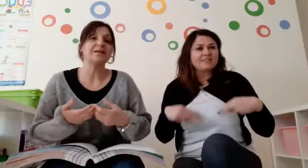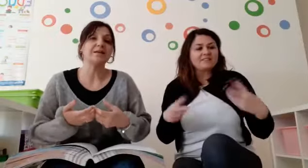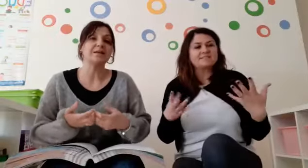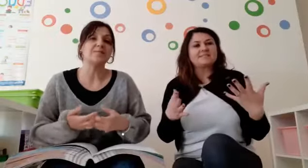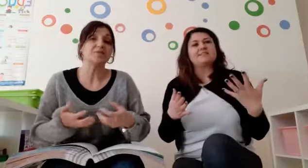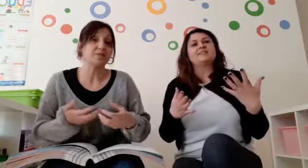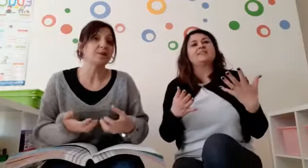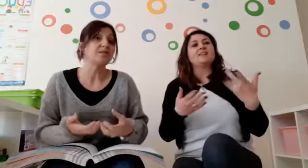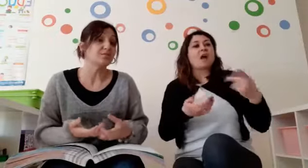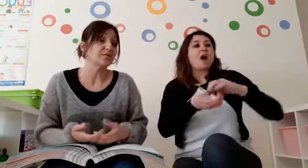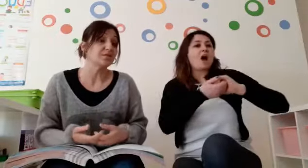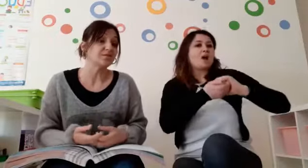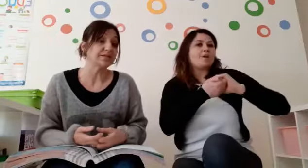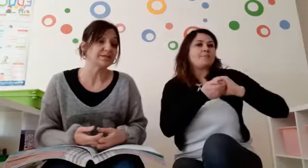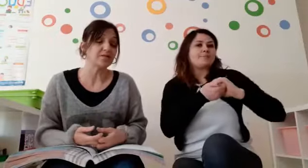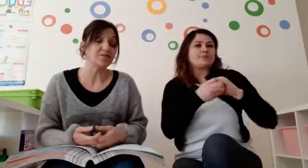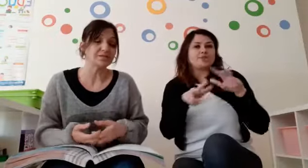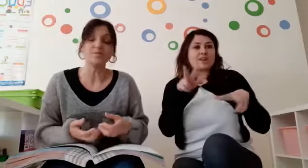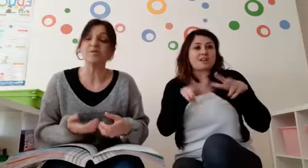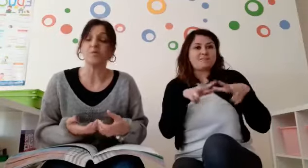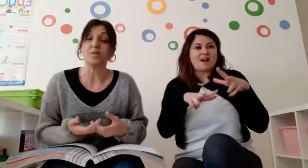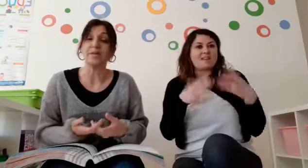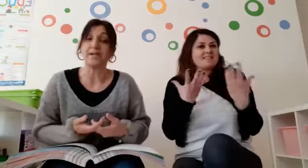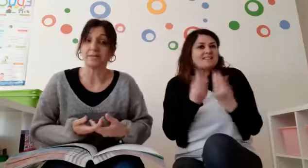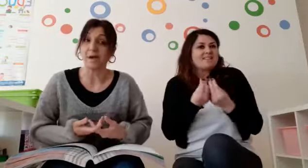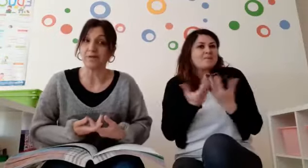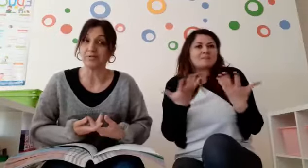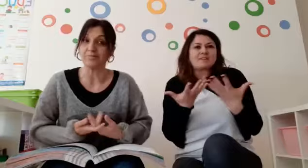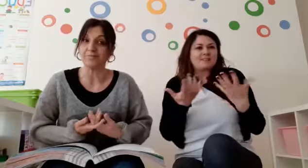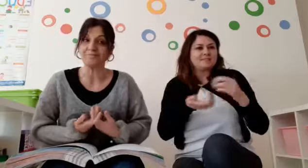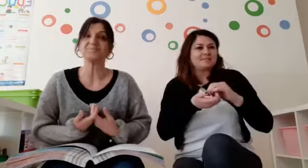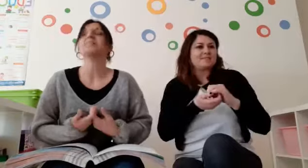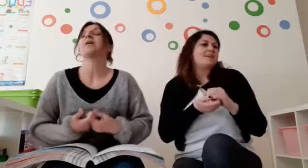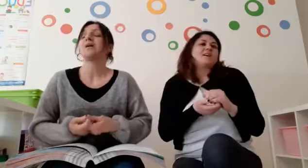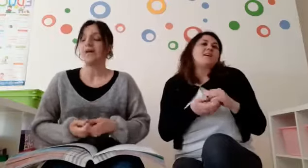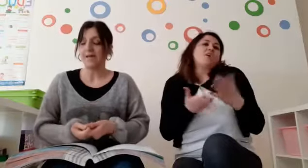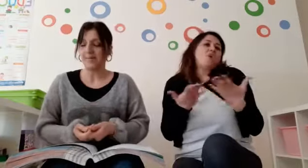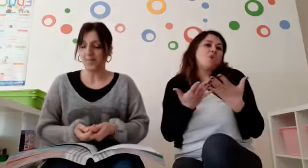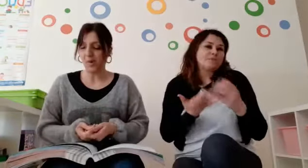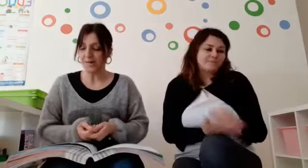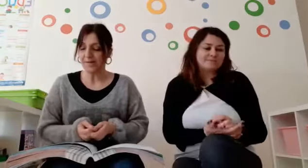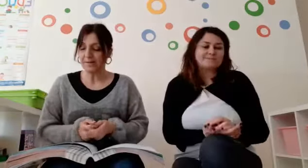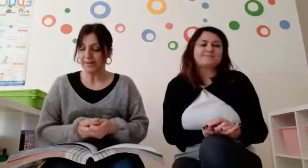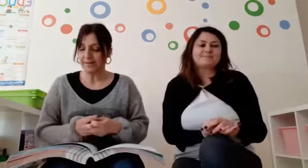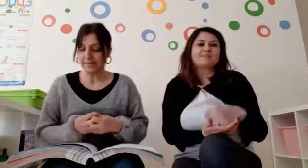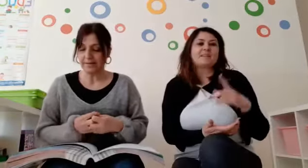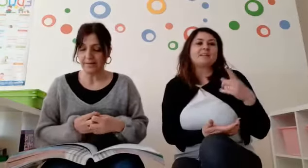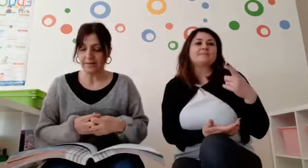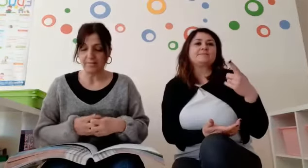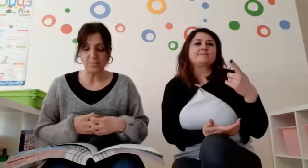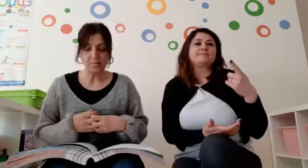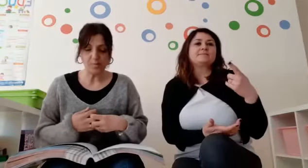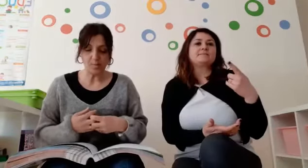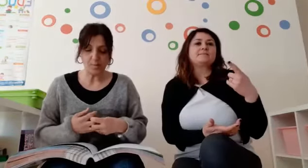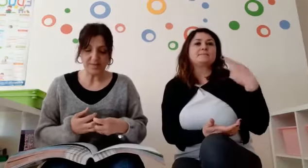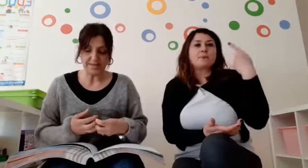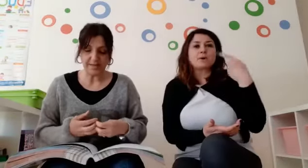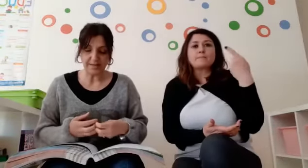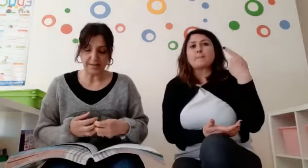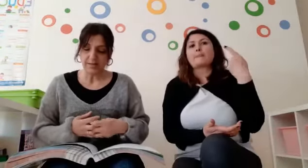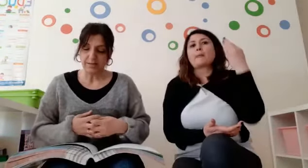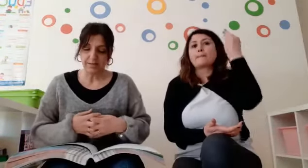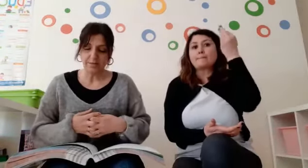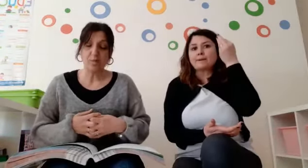gli amici animali facevano tante cose. Questo vuol dire animato. E poi, dobbiamo un po'